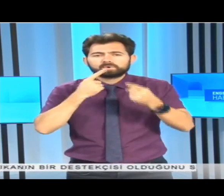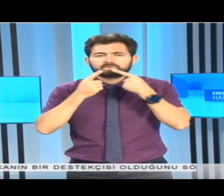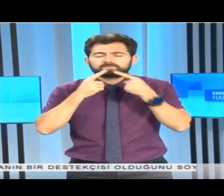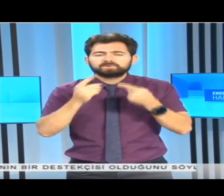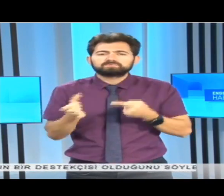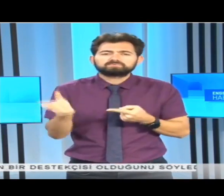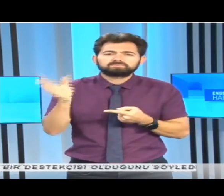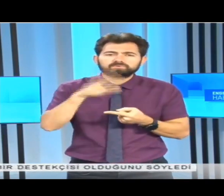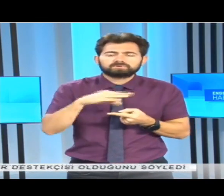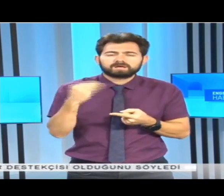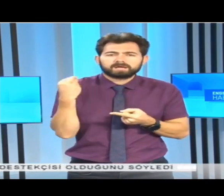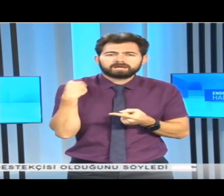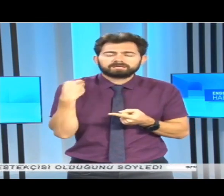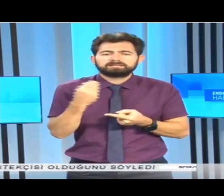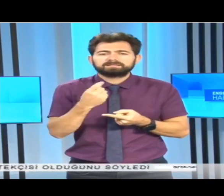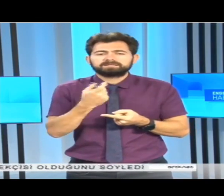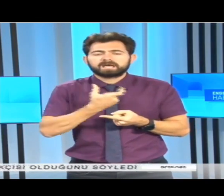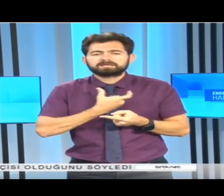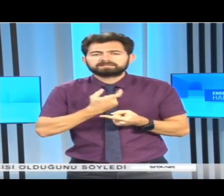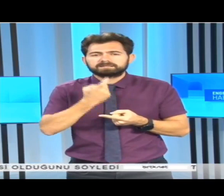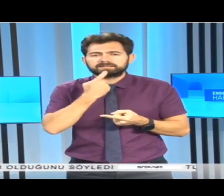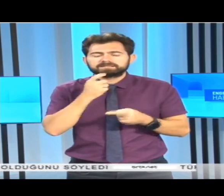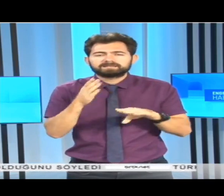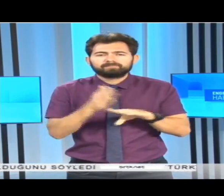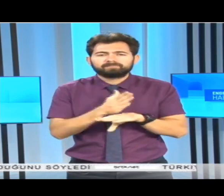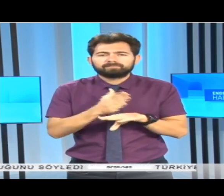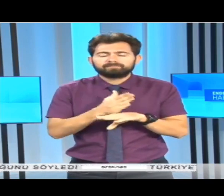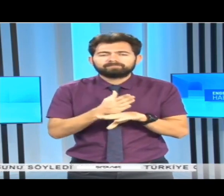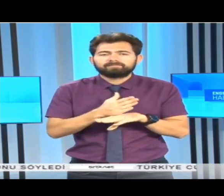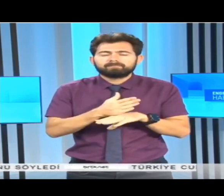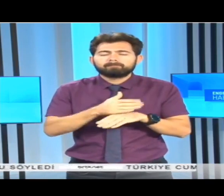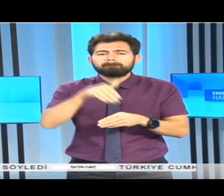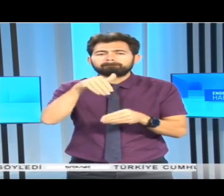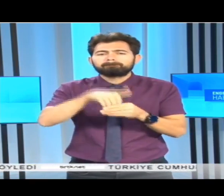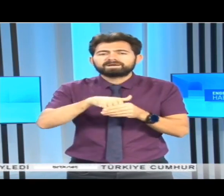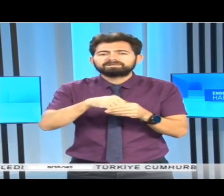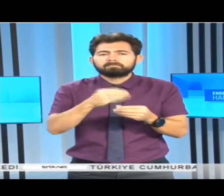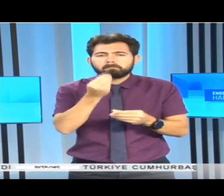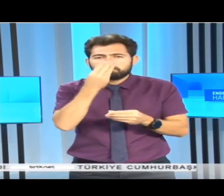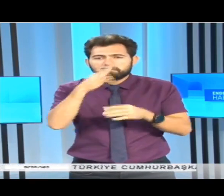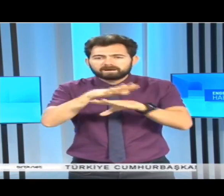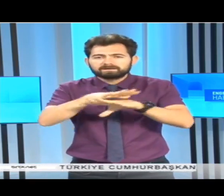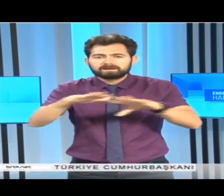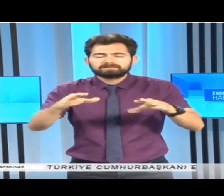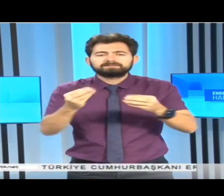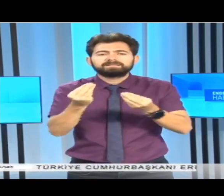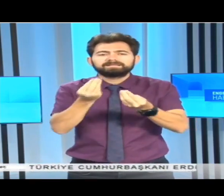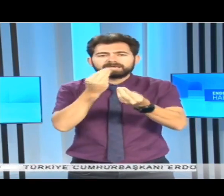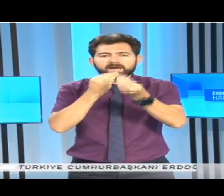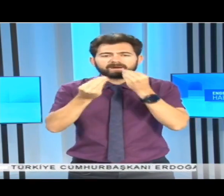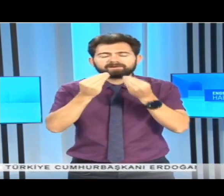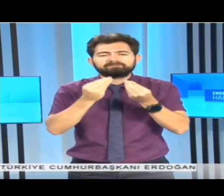ardındansa yeni yasama yılı nedeniyle meclis bahçesinde resepsiyon verildi.